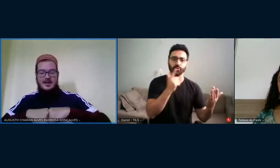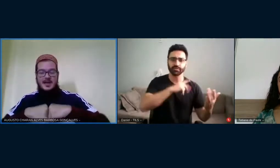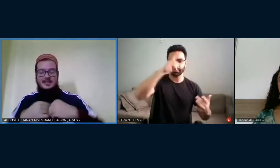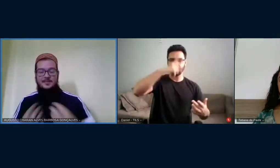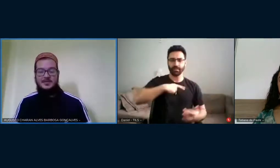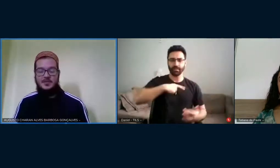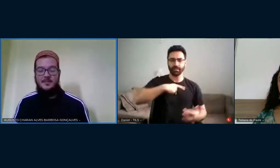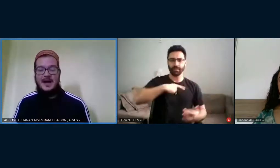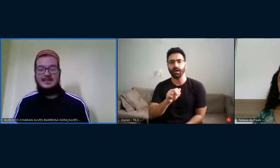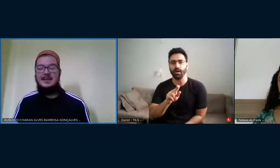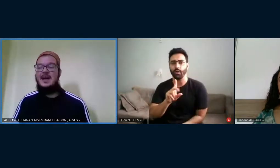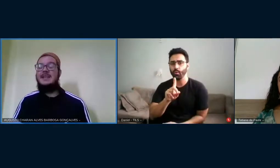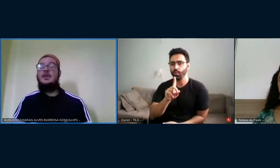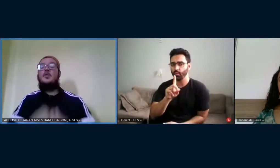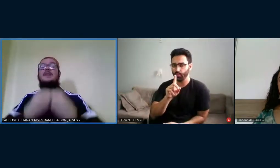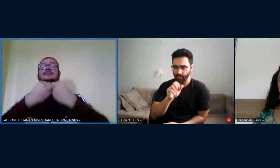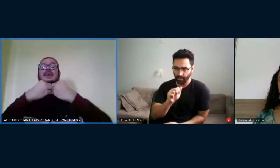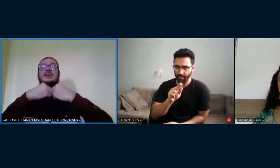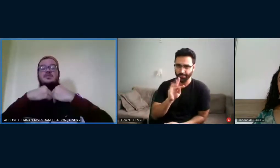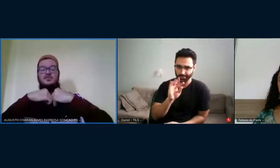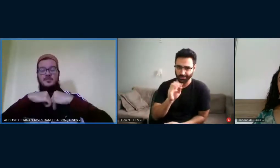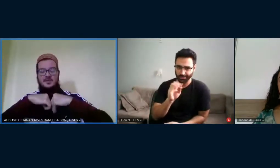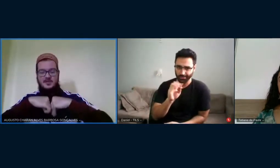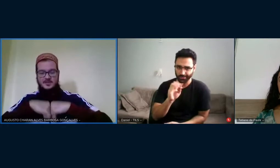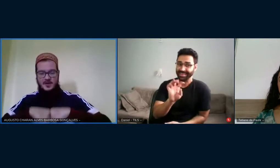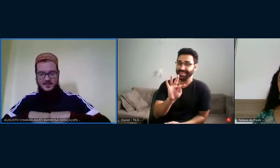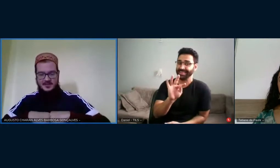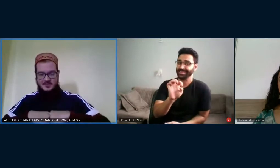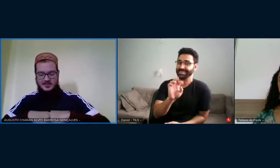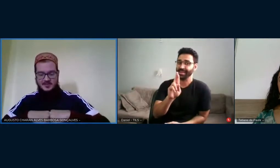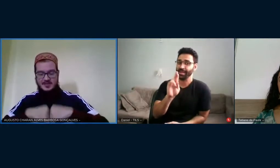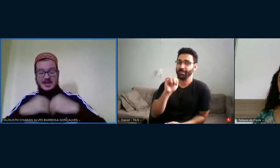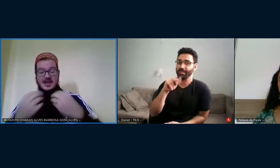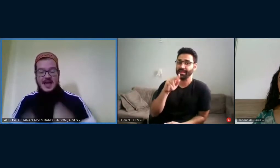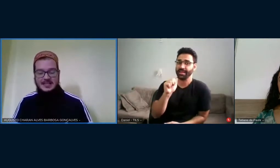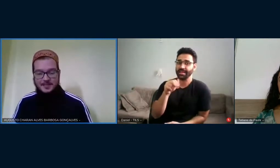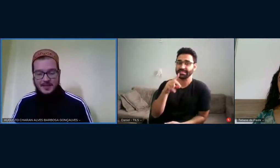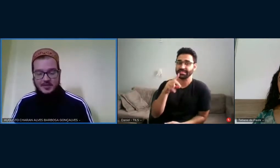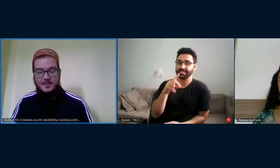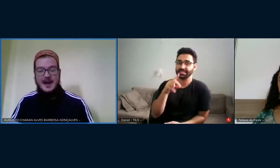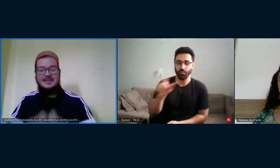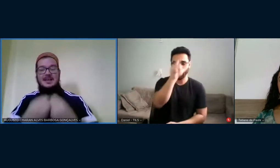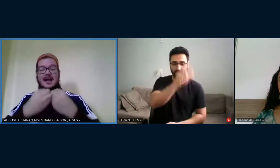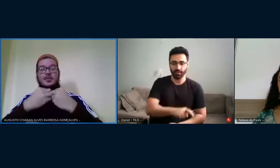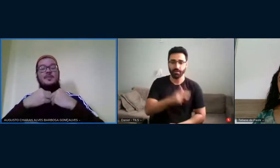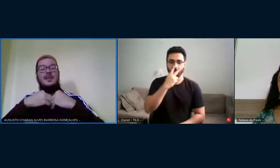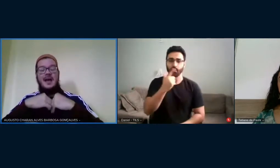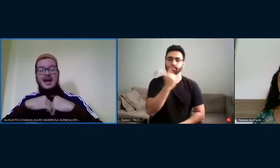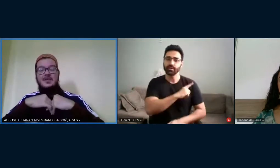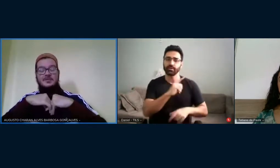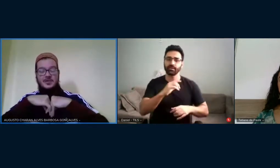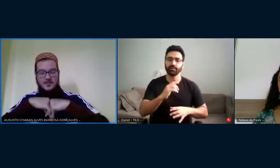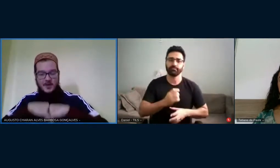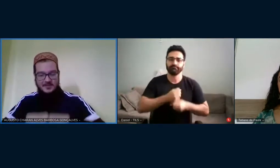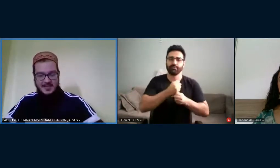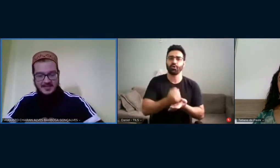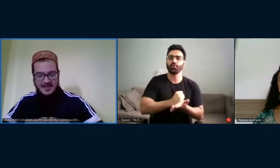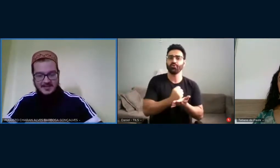autodeterminar, essa pessoa passa a ter o acesso sobre as suas próprias emoções, essa pessoa passa a dominar